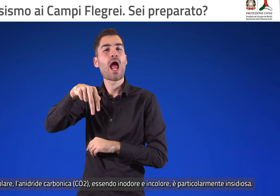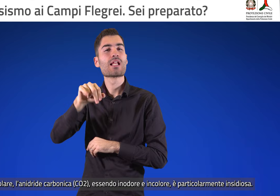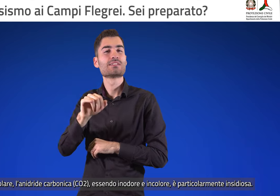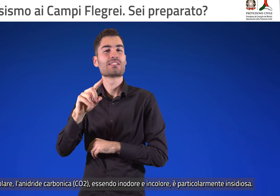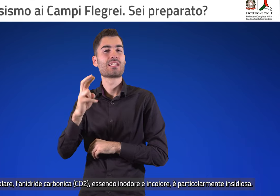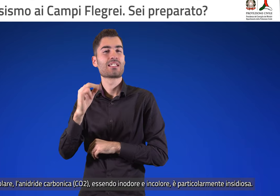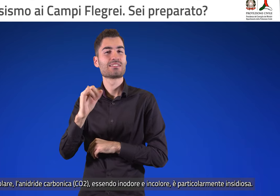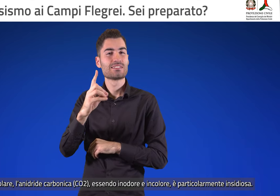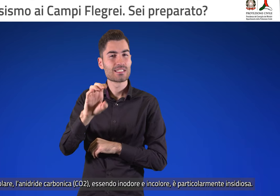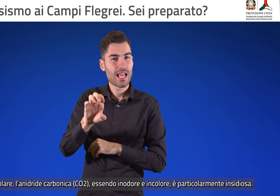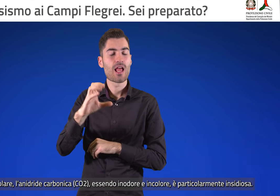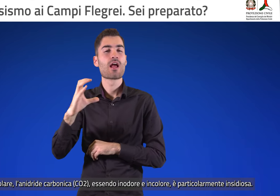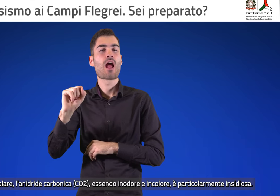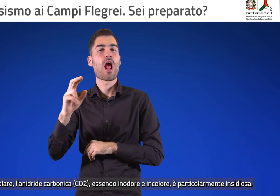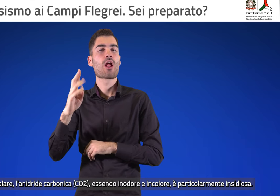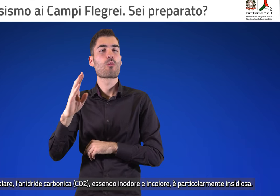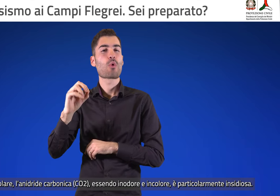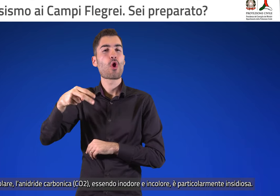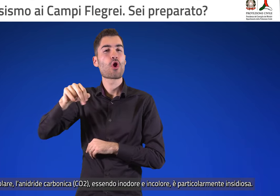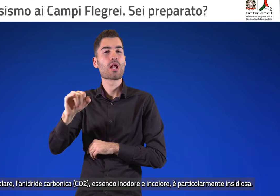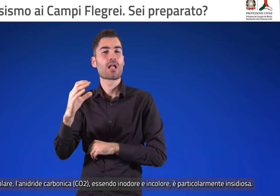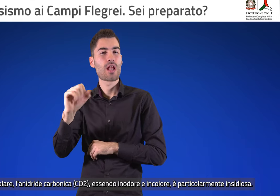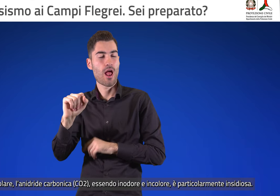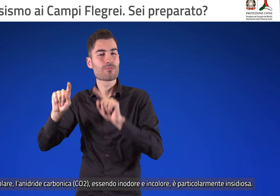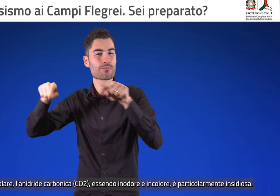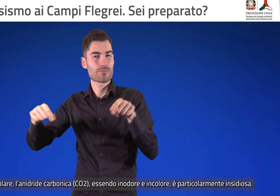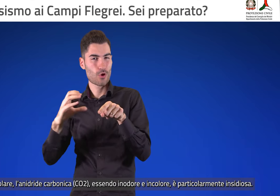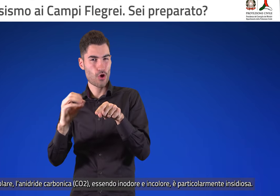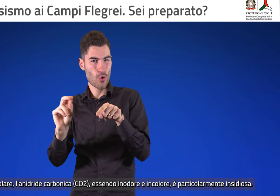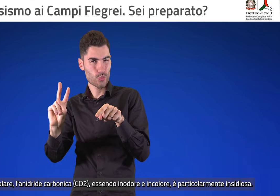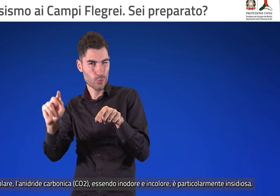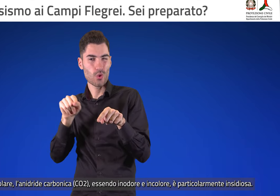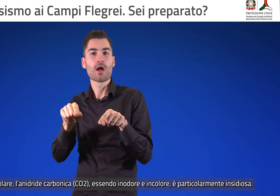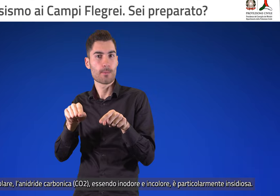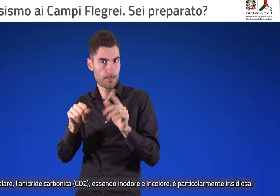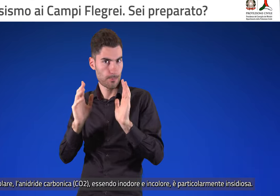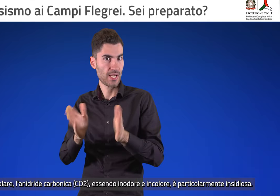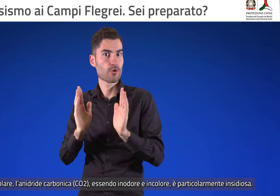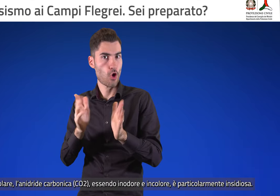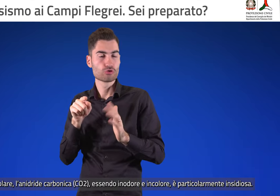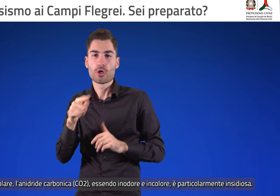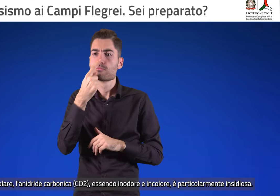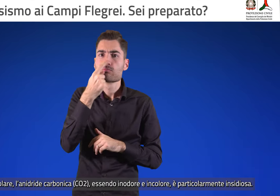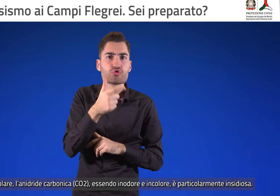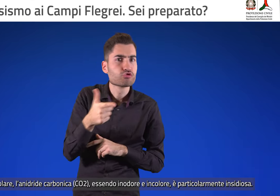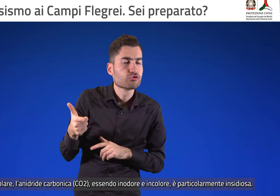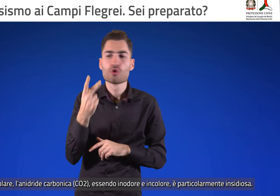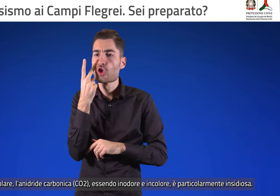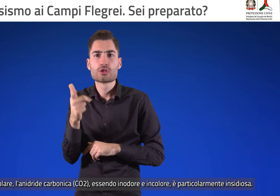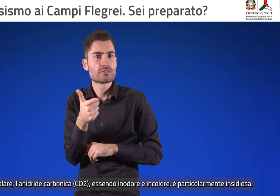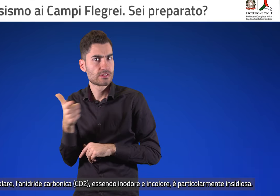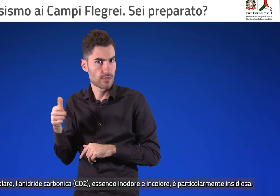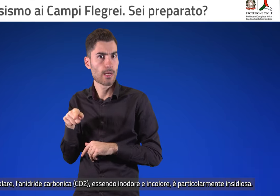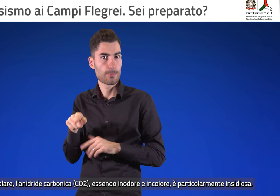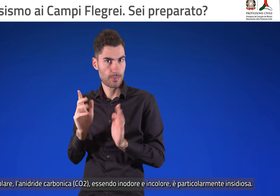In particolare, l'anidride carbonica CO2, essendo in odore e in colore, è particolarmente insidiosa.